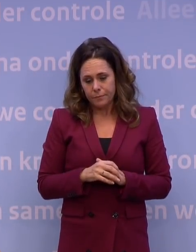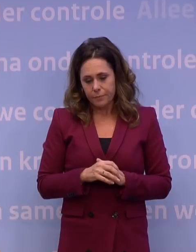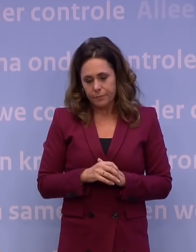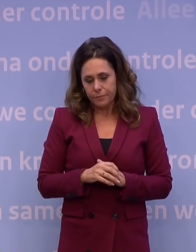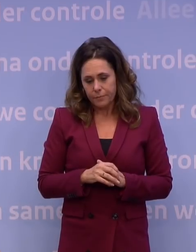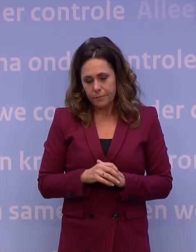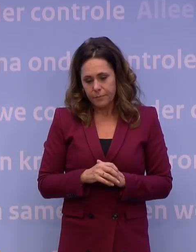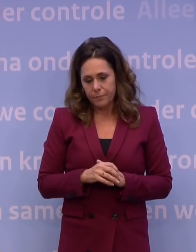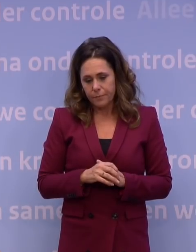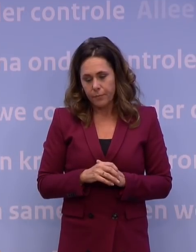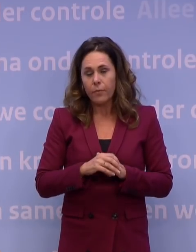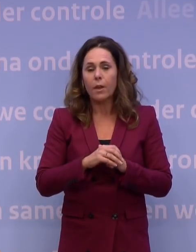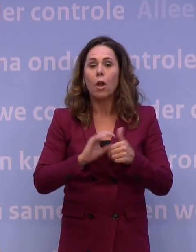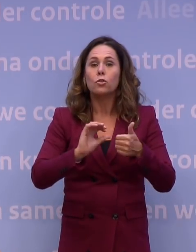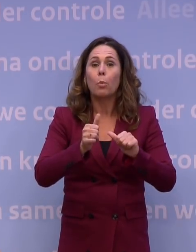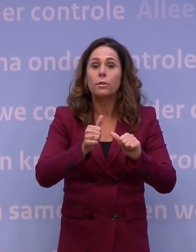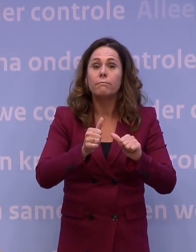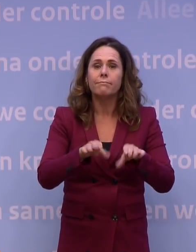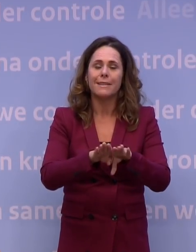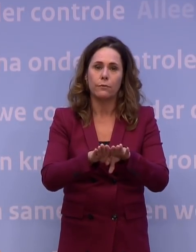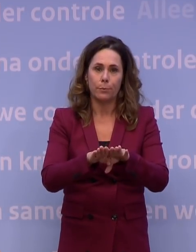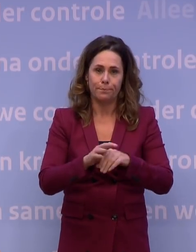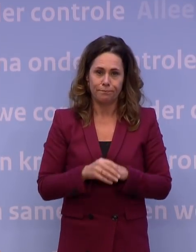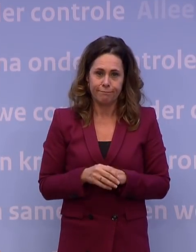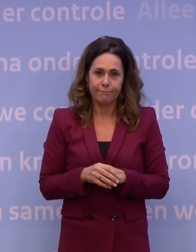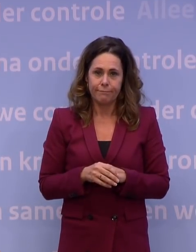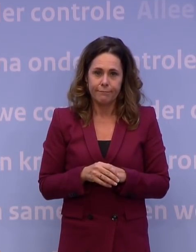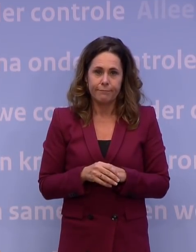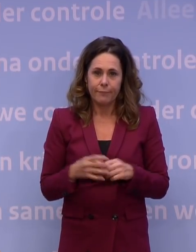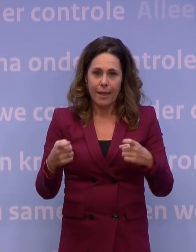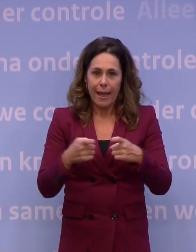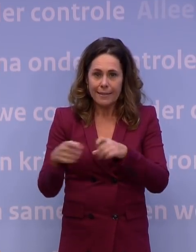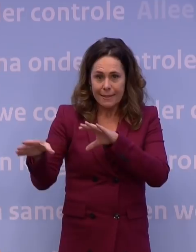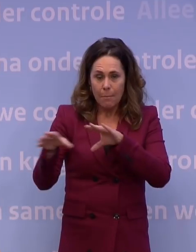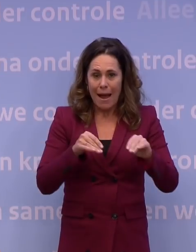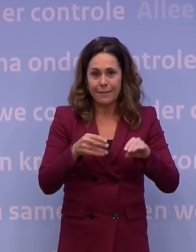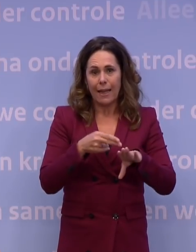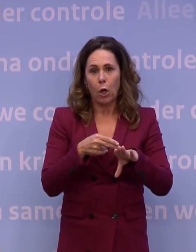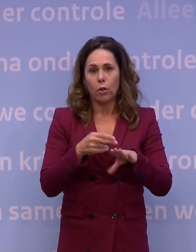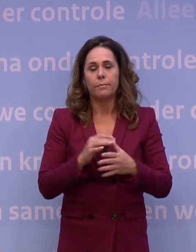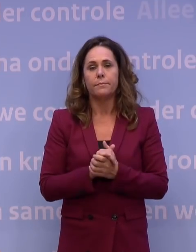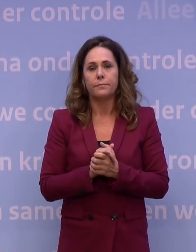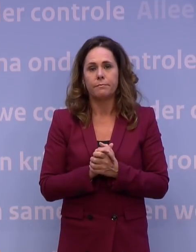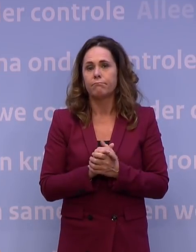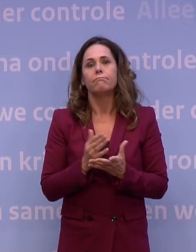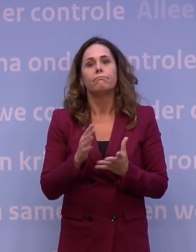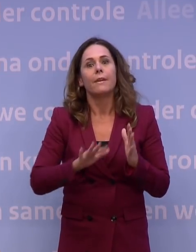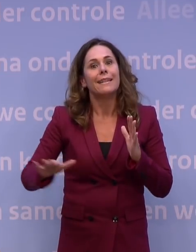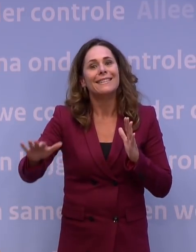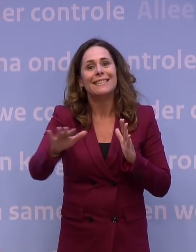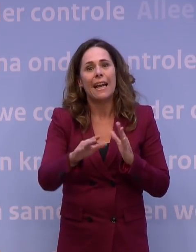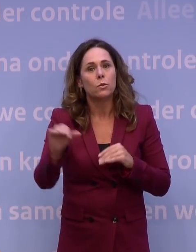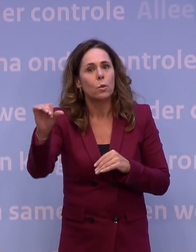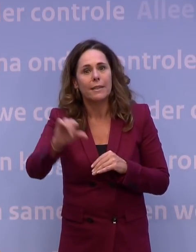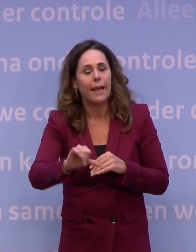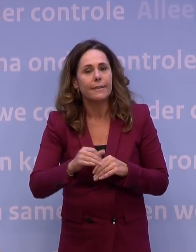Voor de sportsector geldt een soortgelijke redenering. Er zijn extra maatregelen nodig, niet omdat de sector het slecht doet, maar